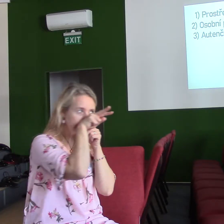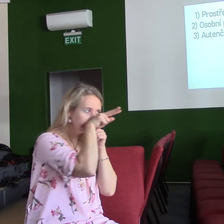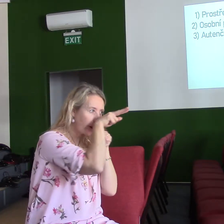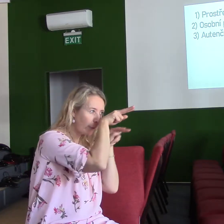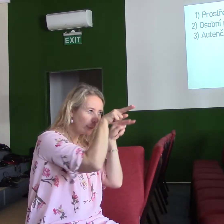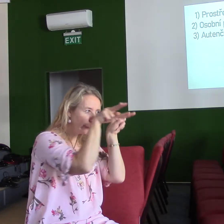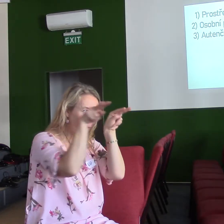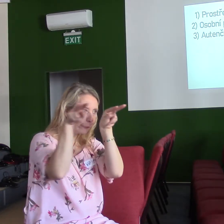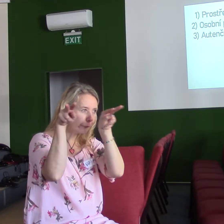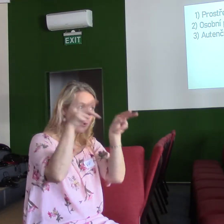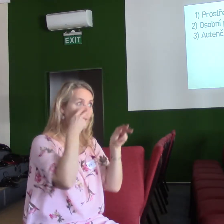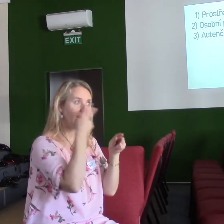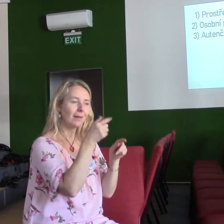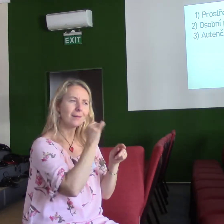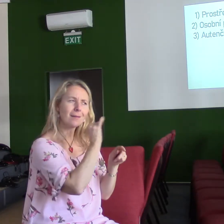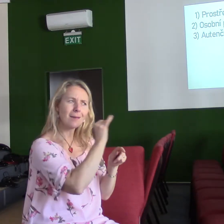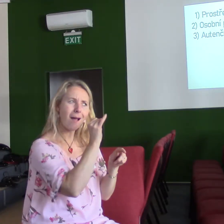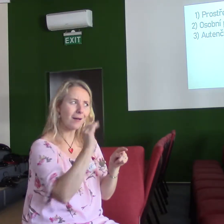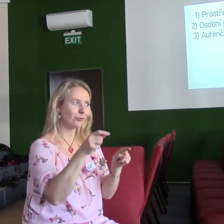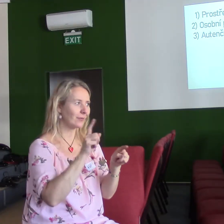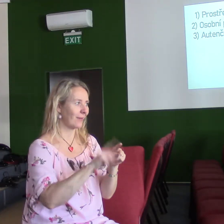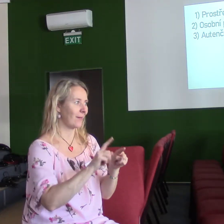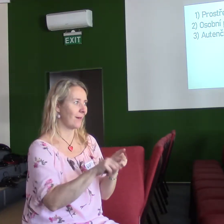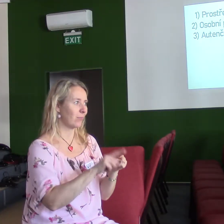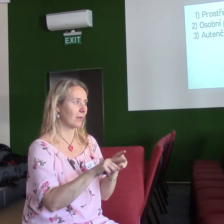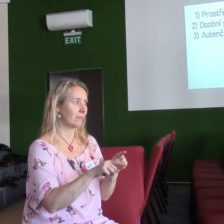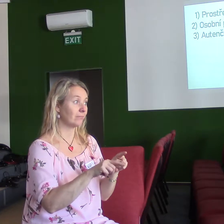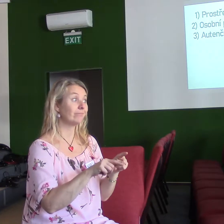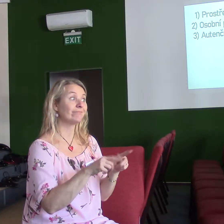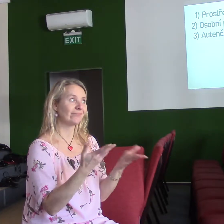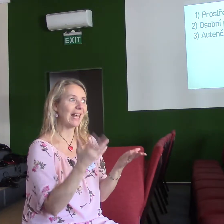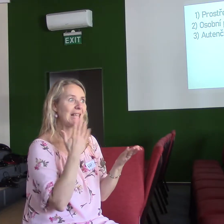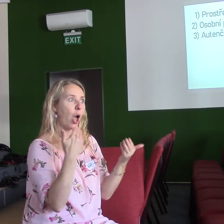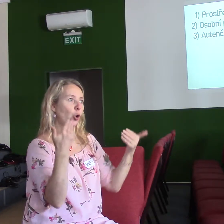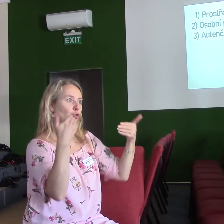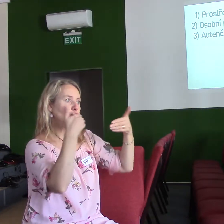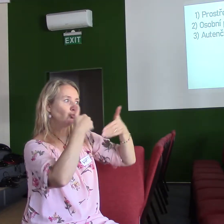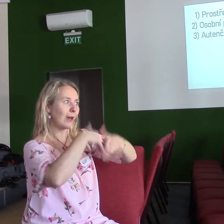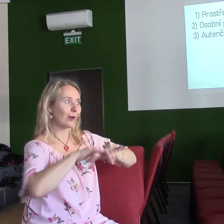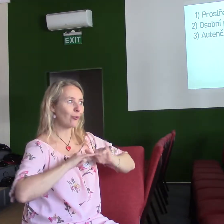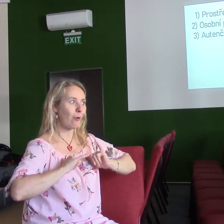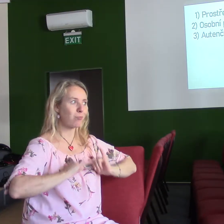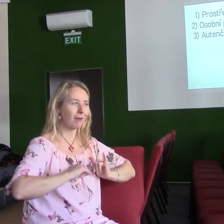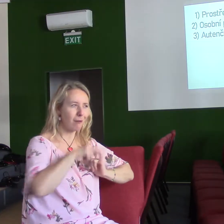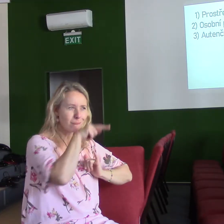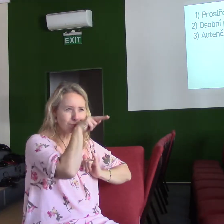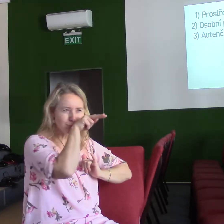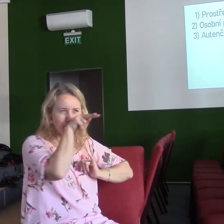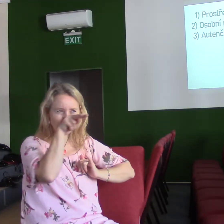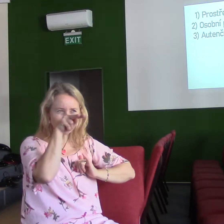náročné. Jsou takový černobílý, ale musíme s tím počítat.